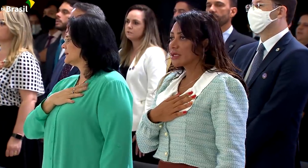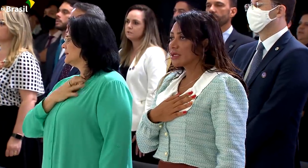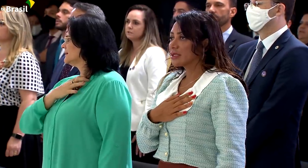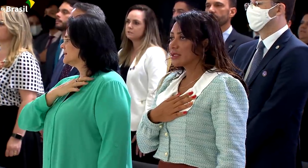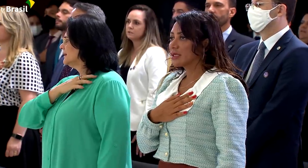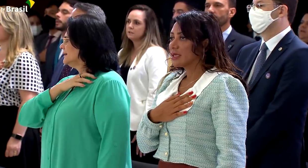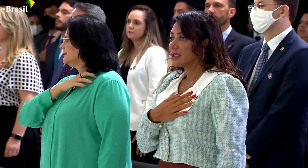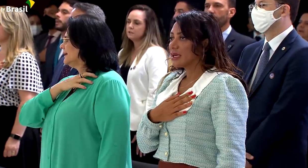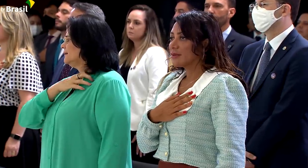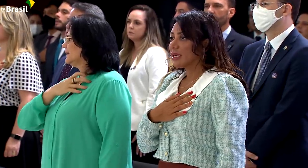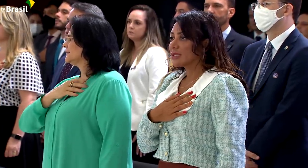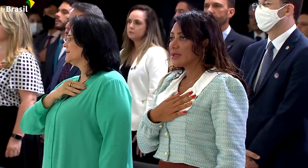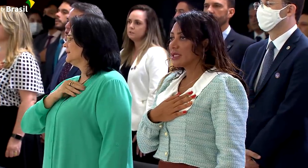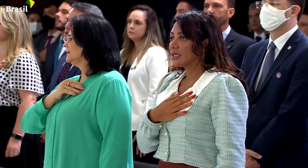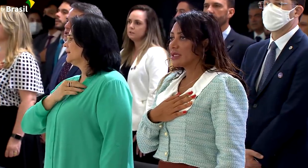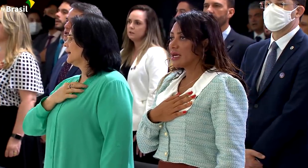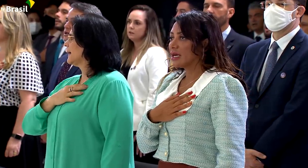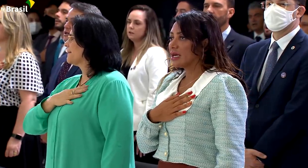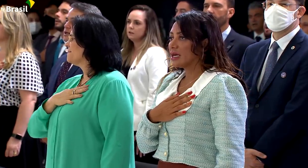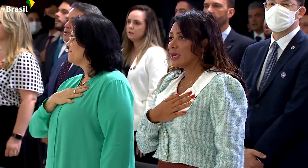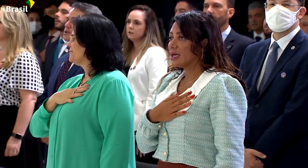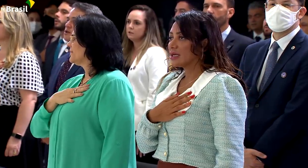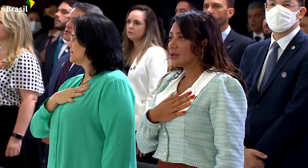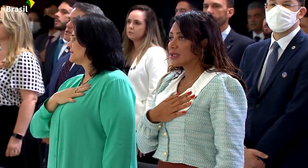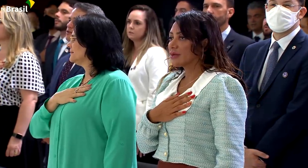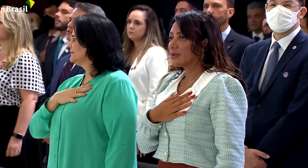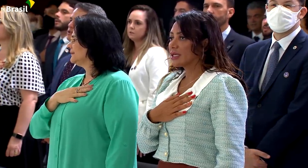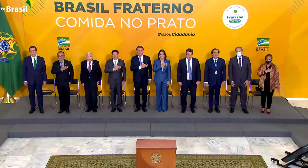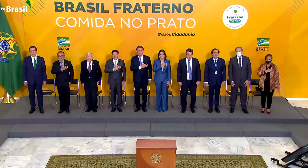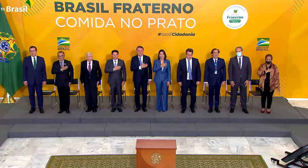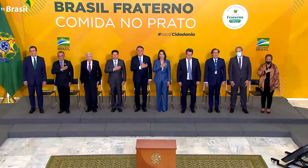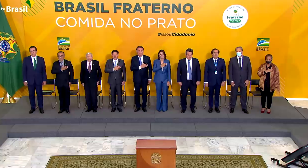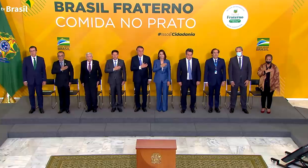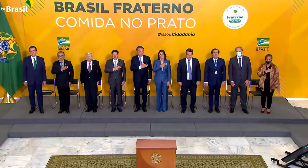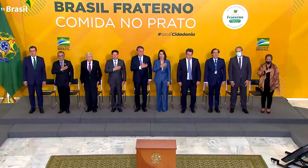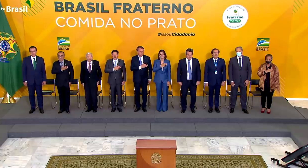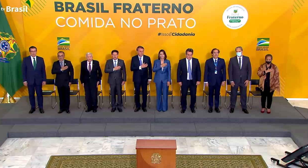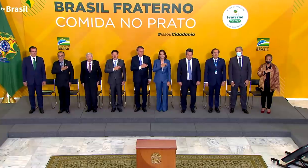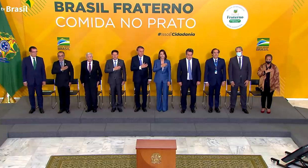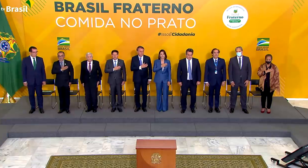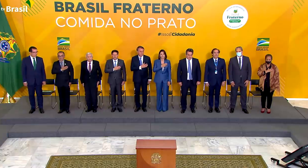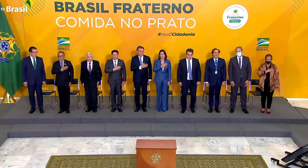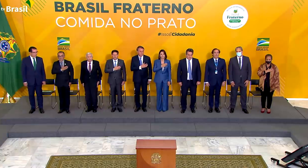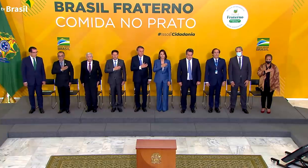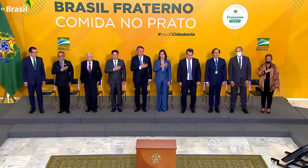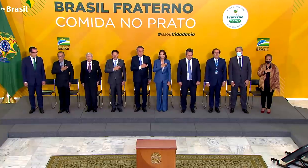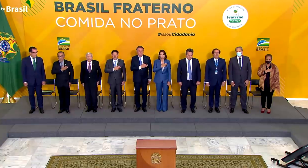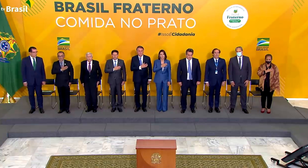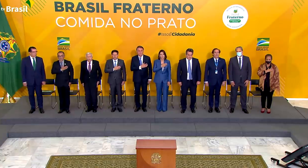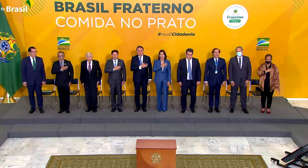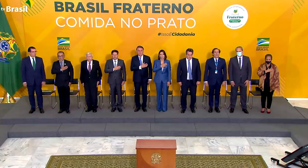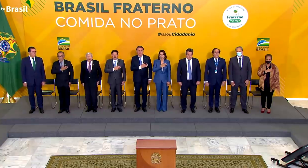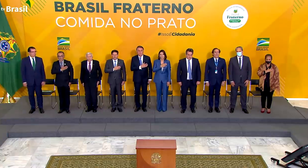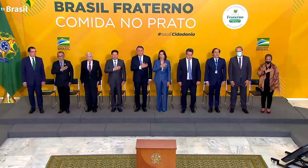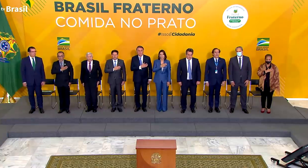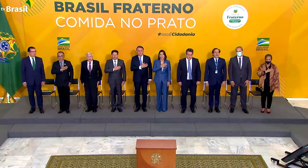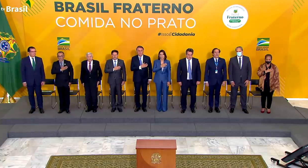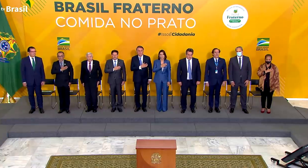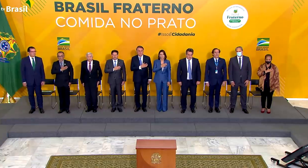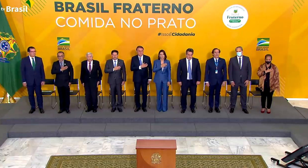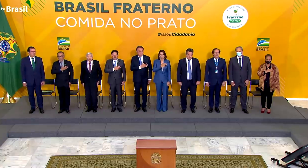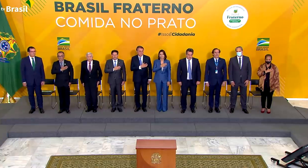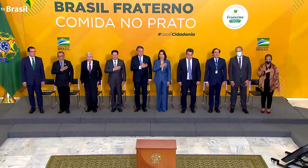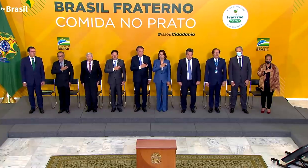bosques, tem mais vida, nossa vida, no teu seio, mais amores. Ó pátria